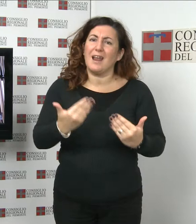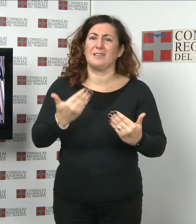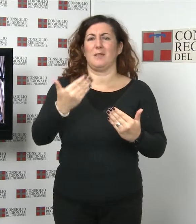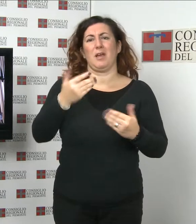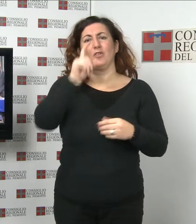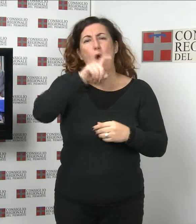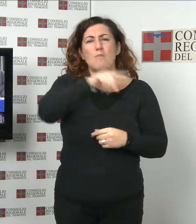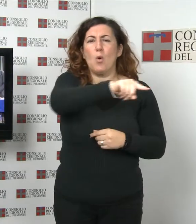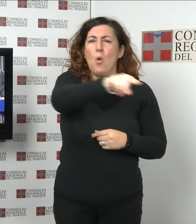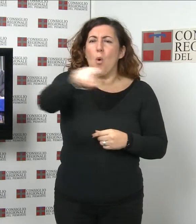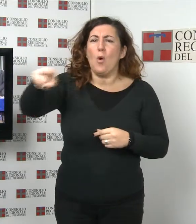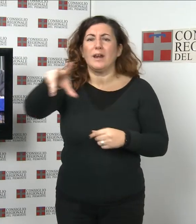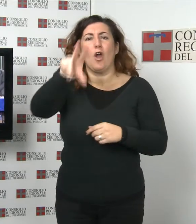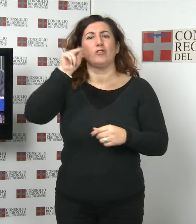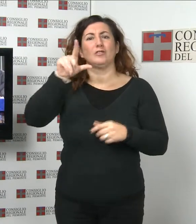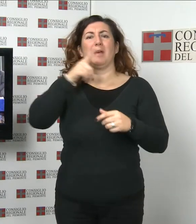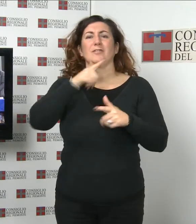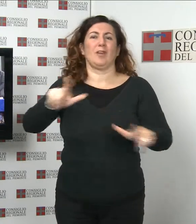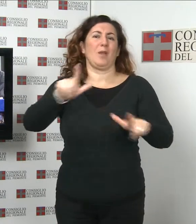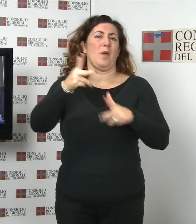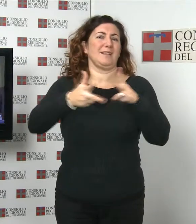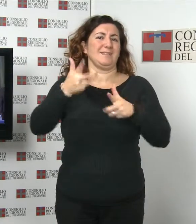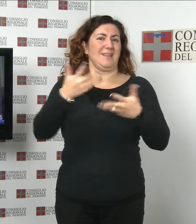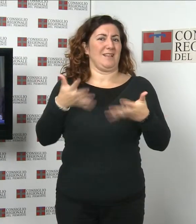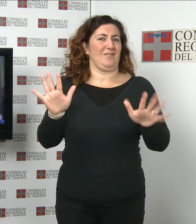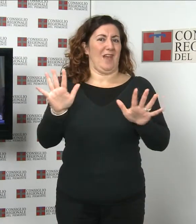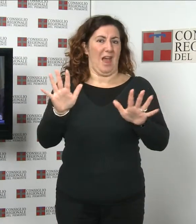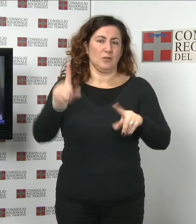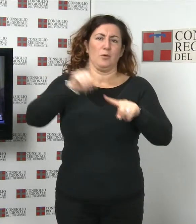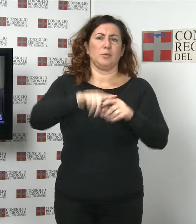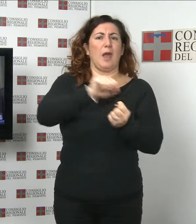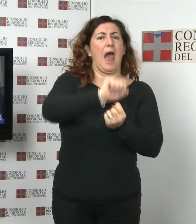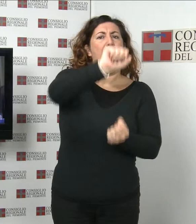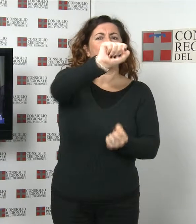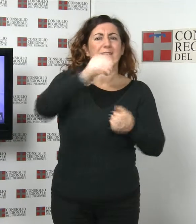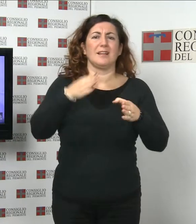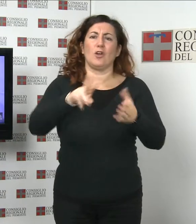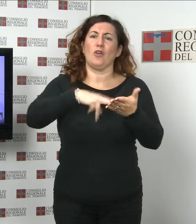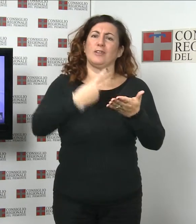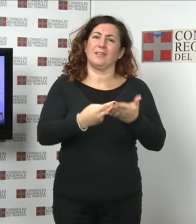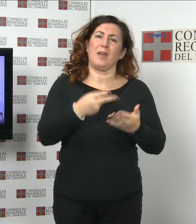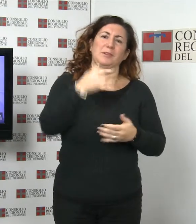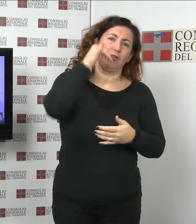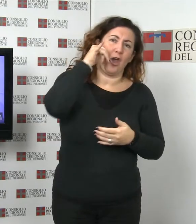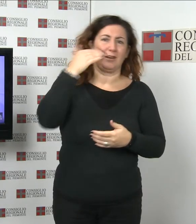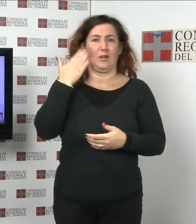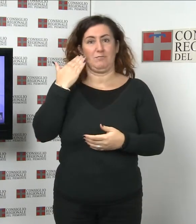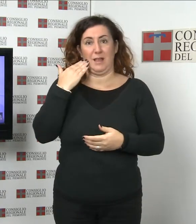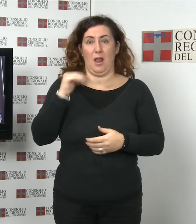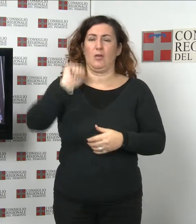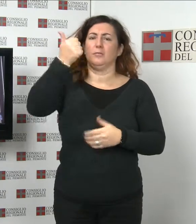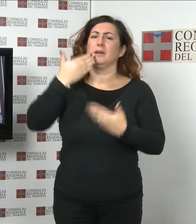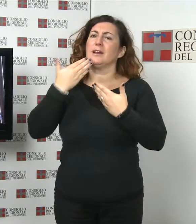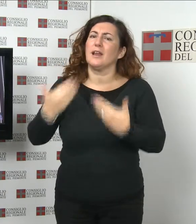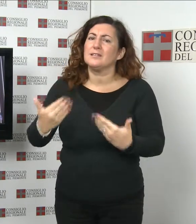consegnare gli attestati alle allieve che hanno concluso il corso interpreti lisse di Torino e Biella. Un ringraziamento particolare è stato rivolto alla Regione,